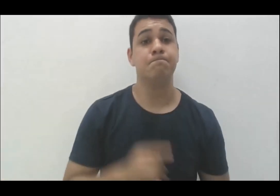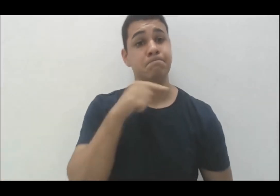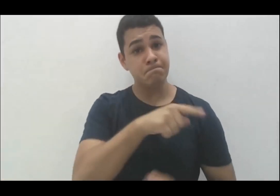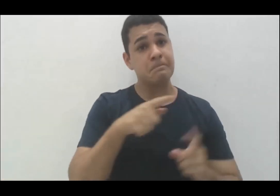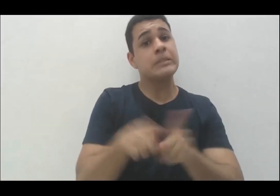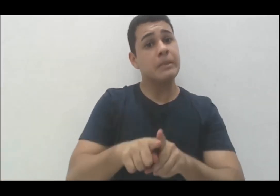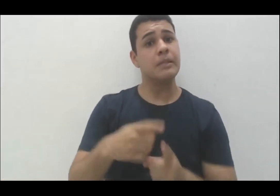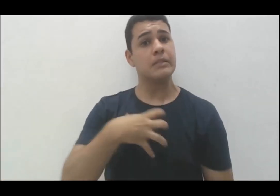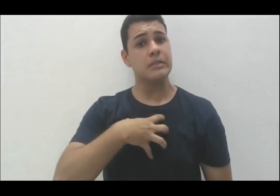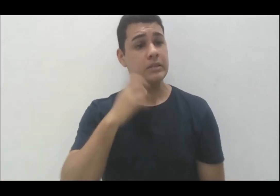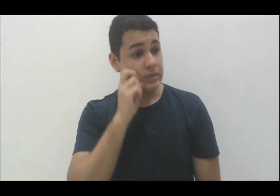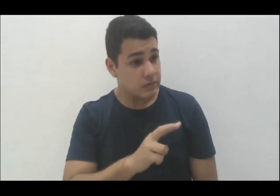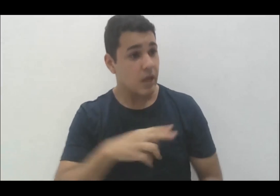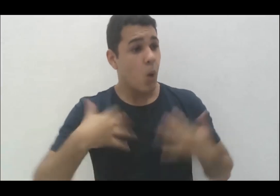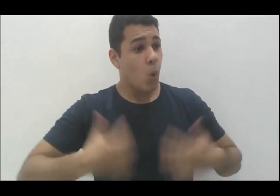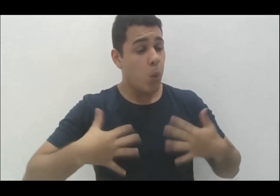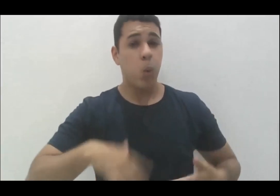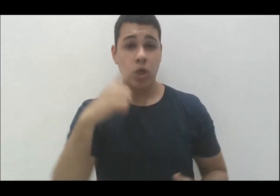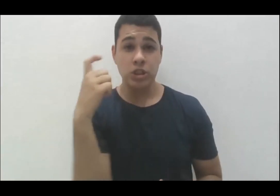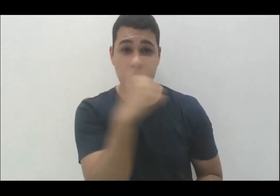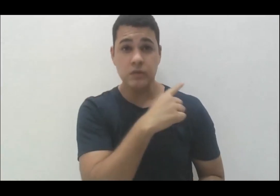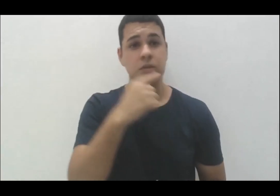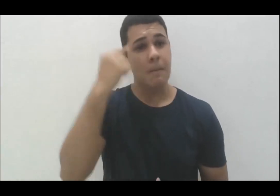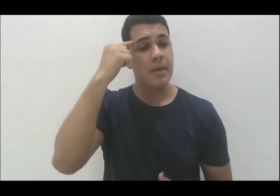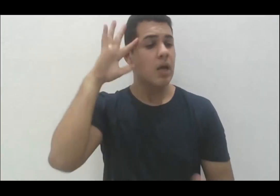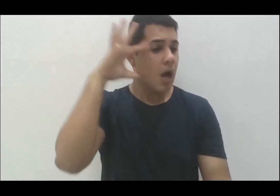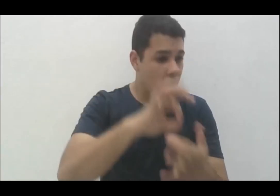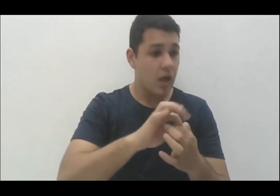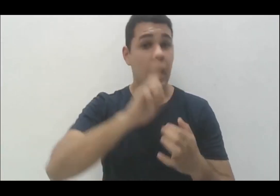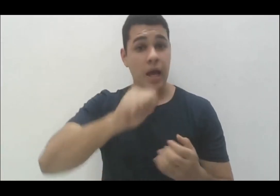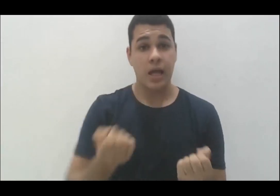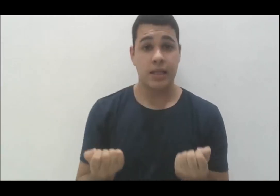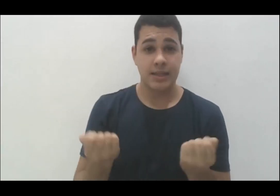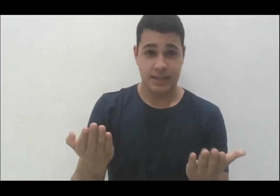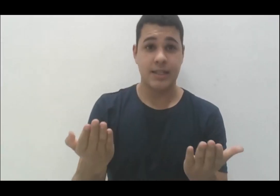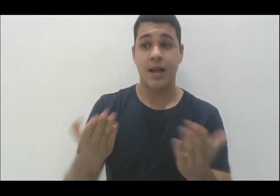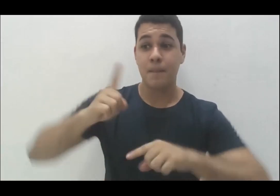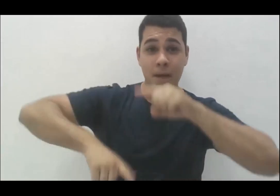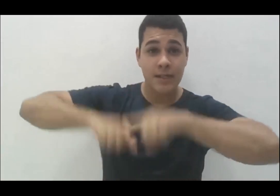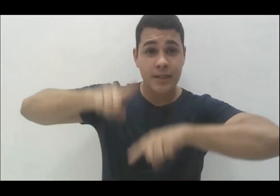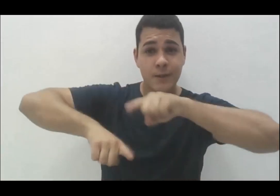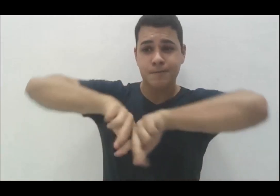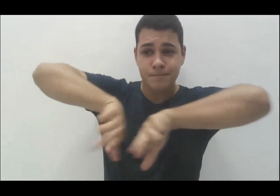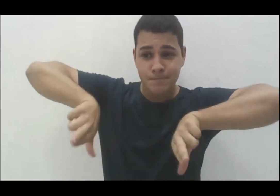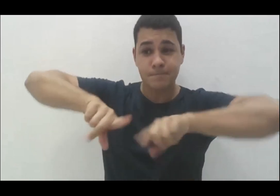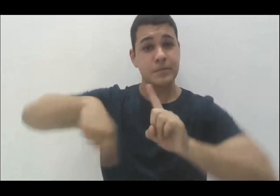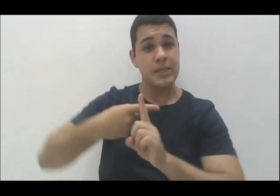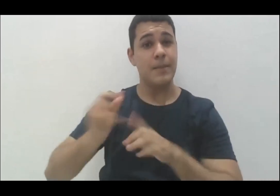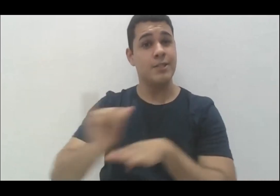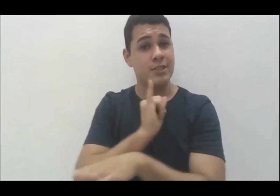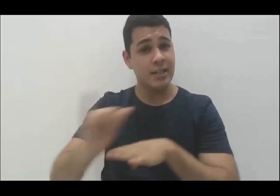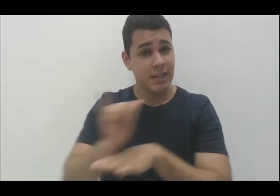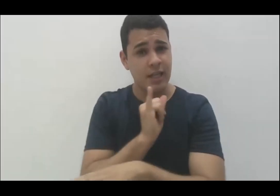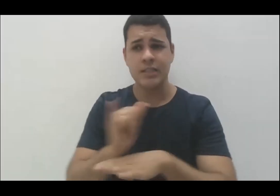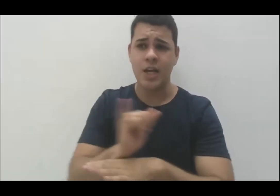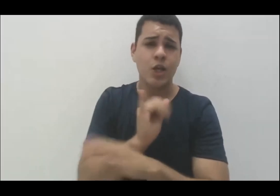quando a gente pensa nessa perspectiva de oferecer recursos e estratégias em que todos